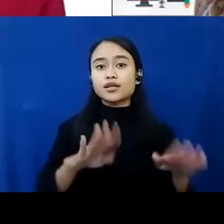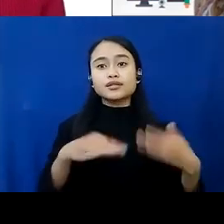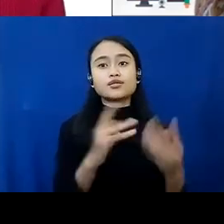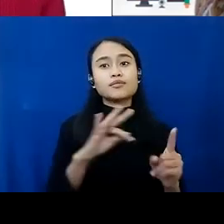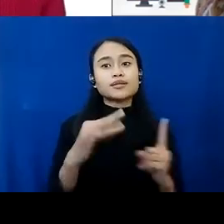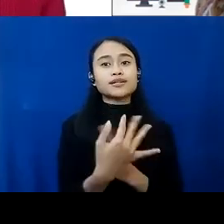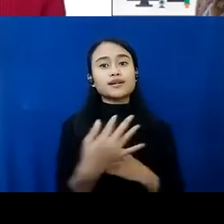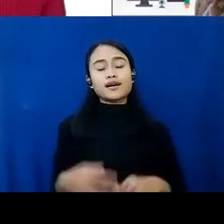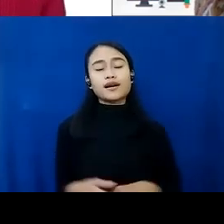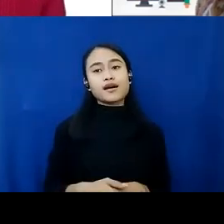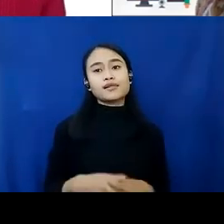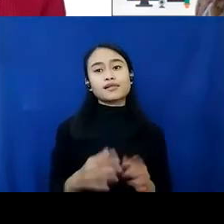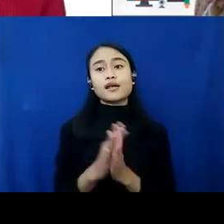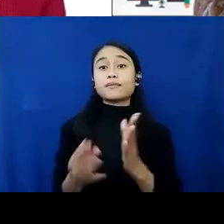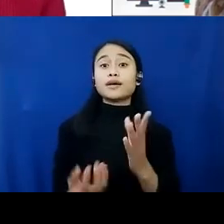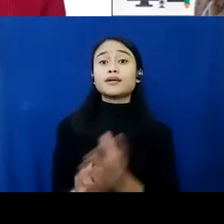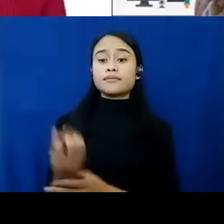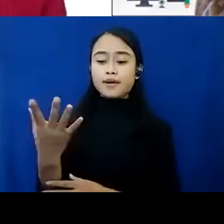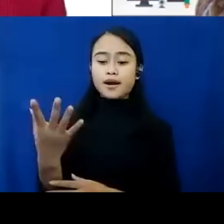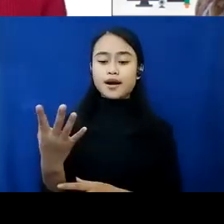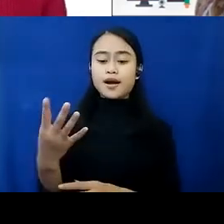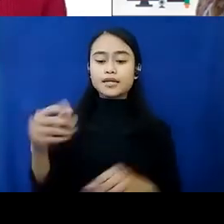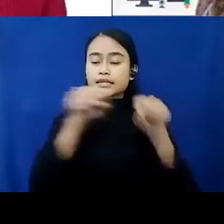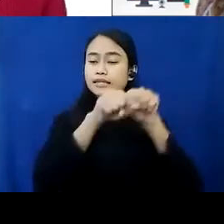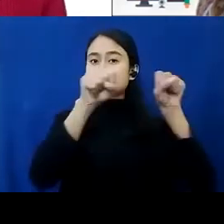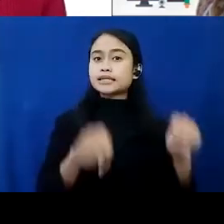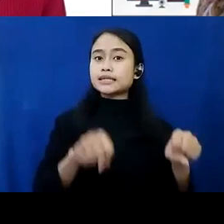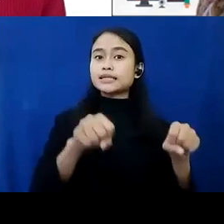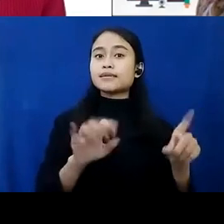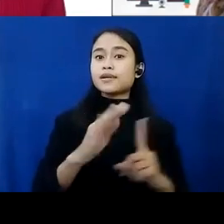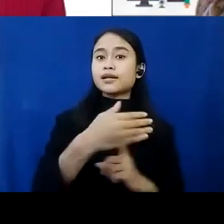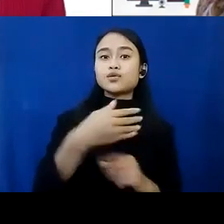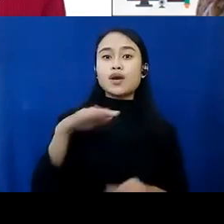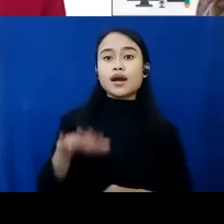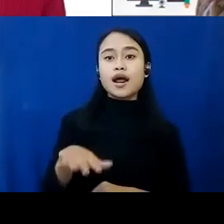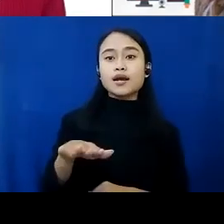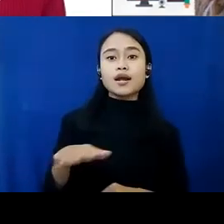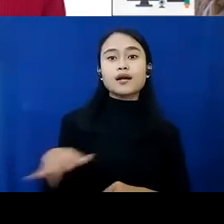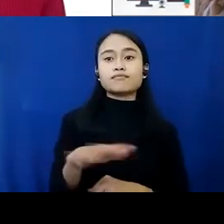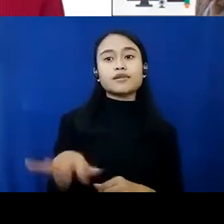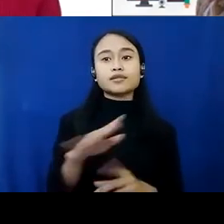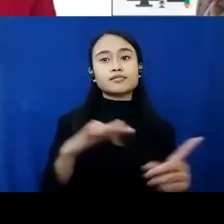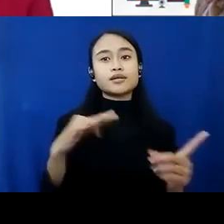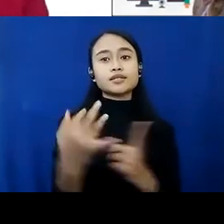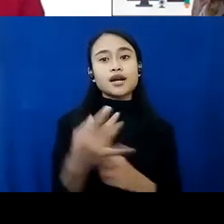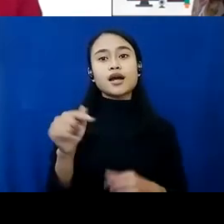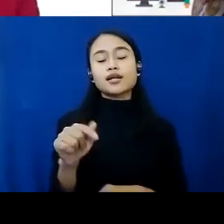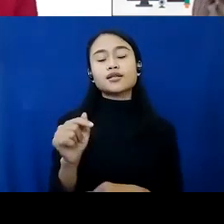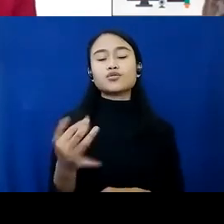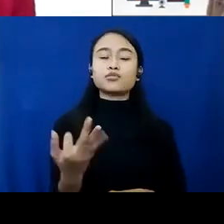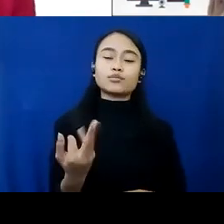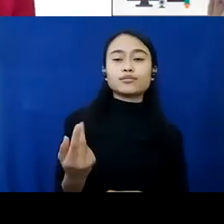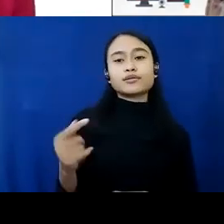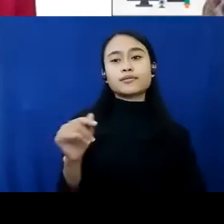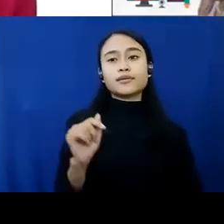mengembangkan sistem perlindungan anak berbasis masyarakat itu juga beberapa hal yang